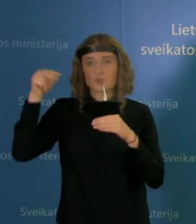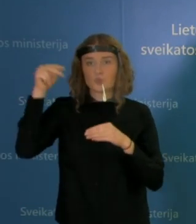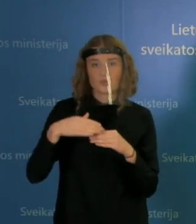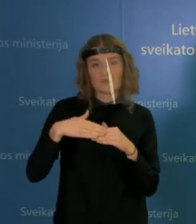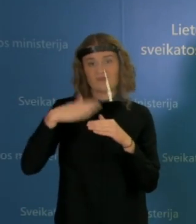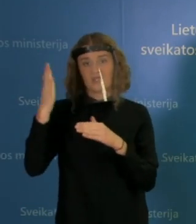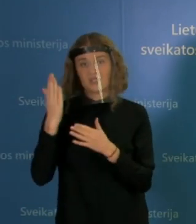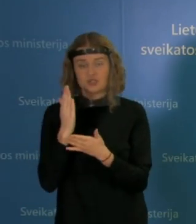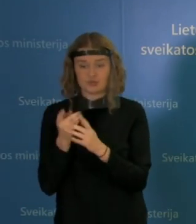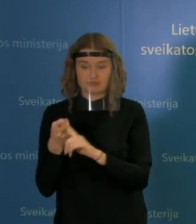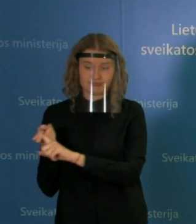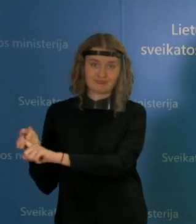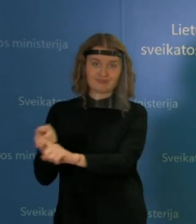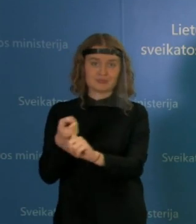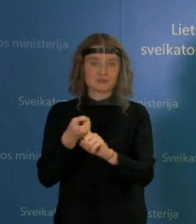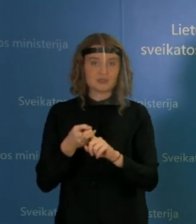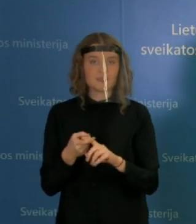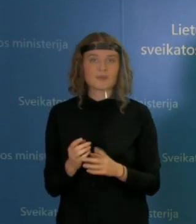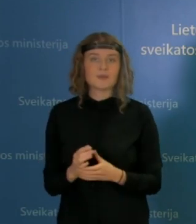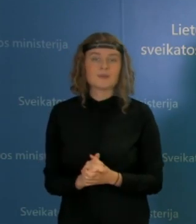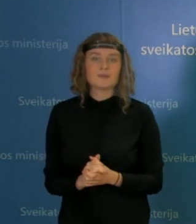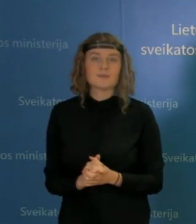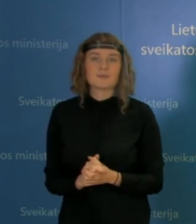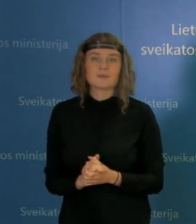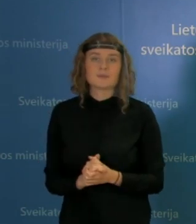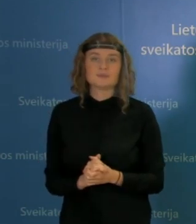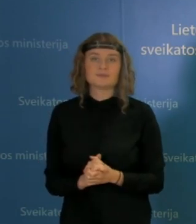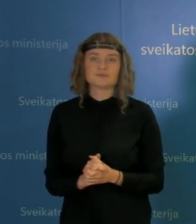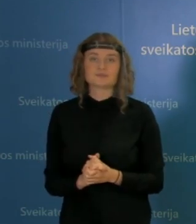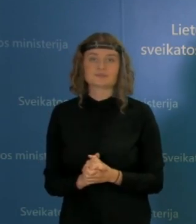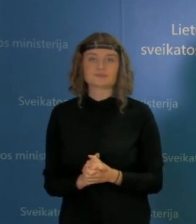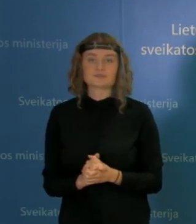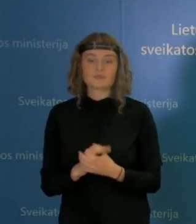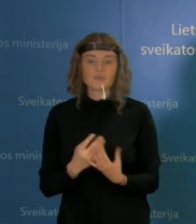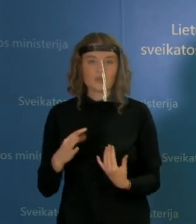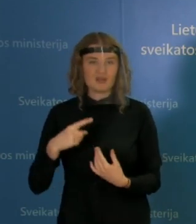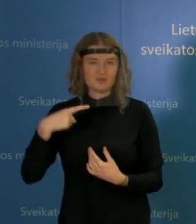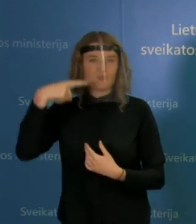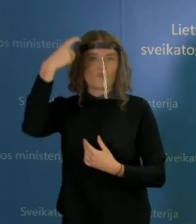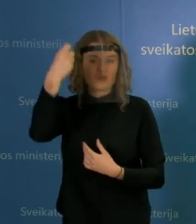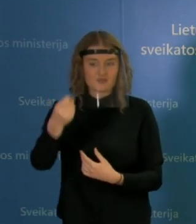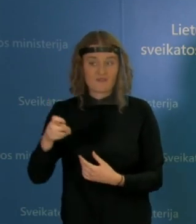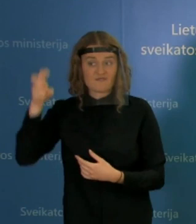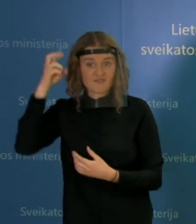užsikrėtusiųjų. Tai tikrai neatmeščiau galimybės, kad kitą savaitę vėriausybę gali apsispręsti dėl